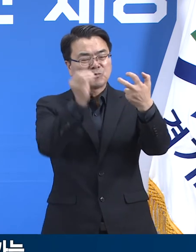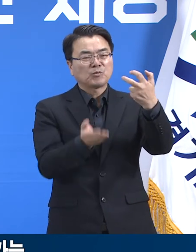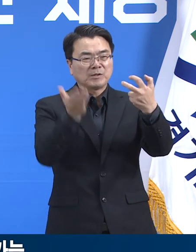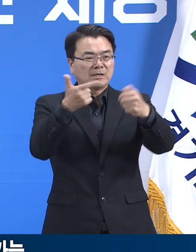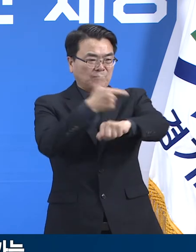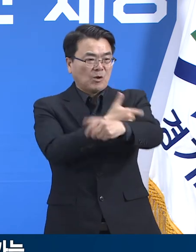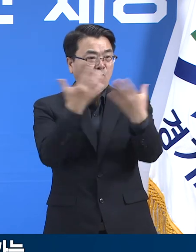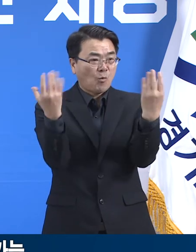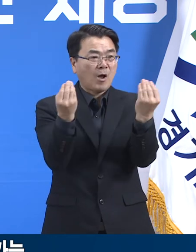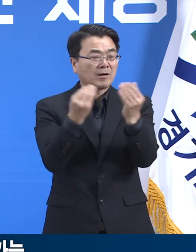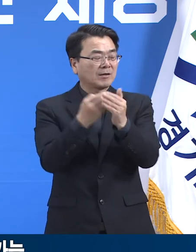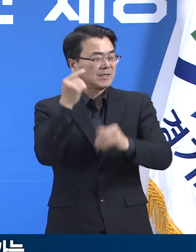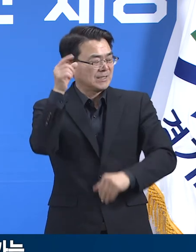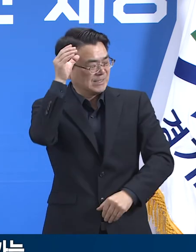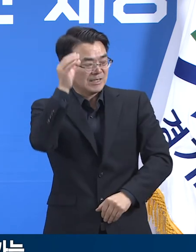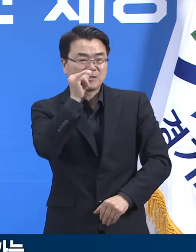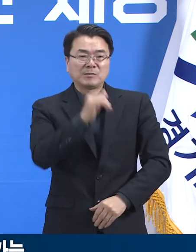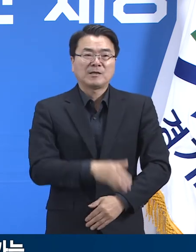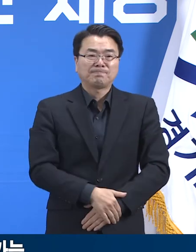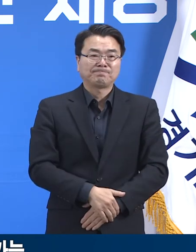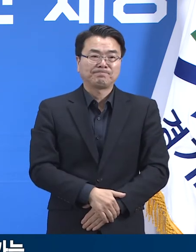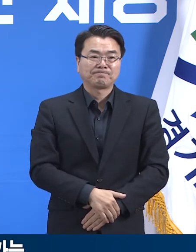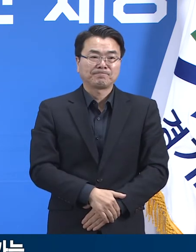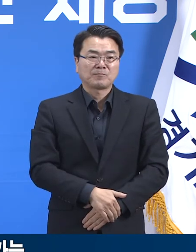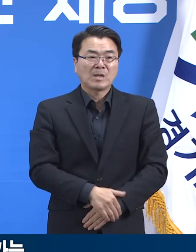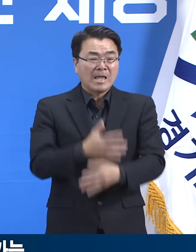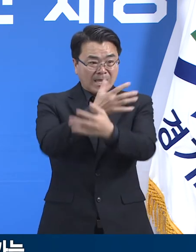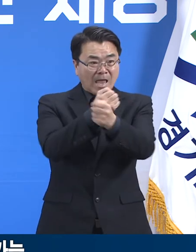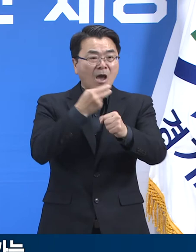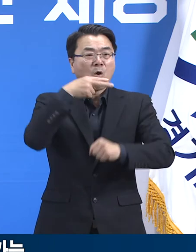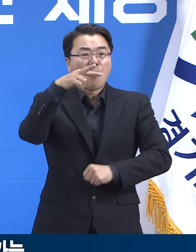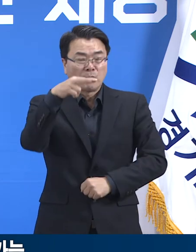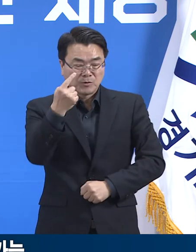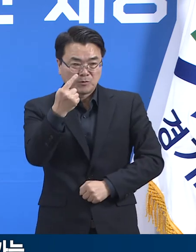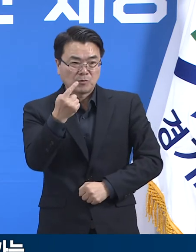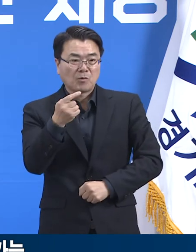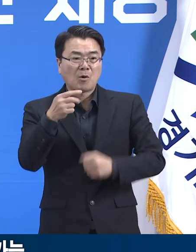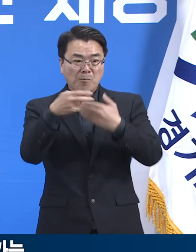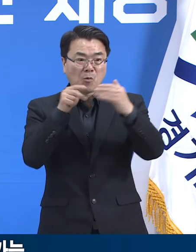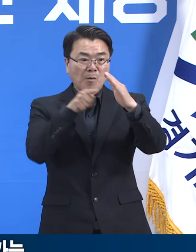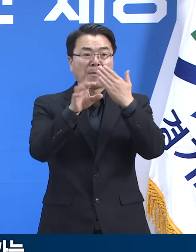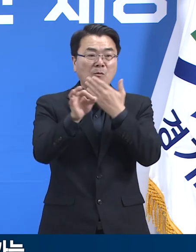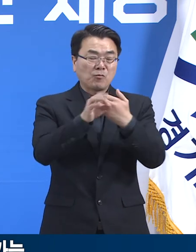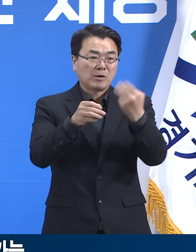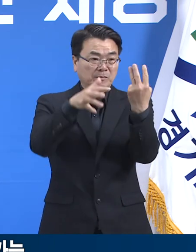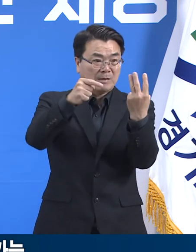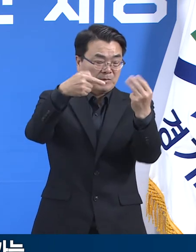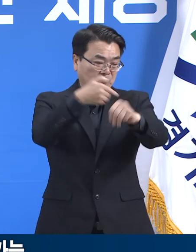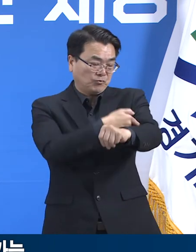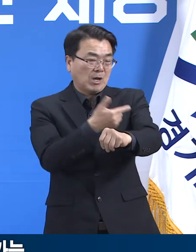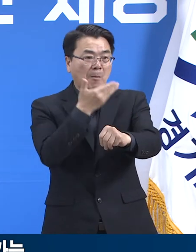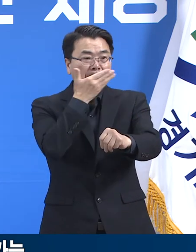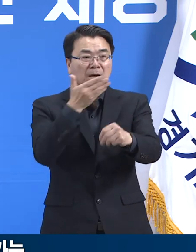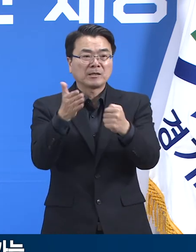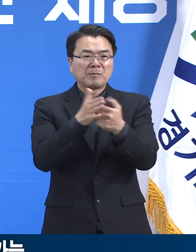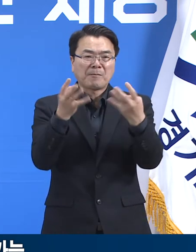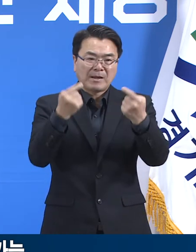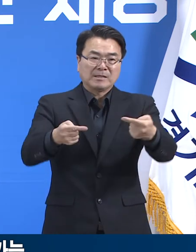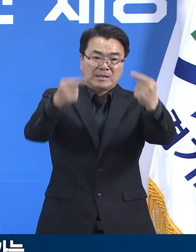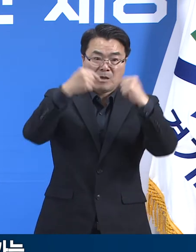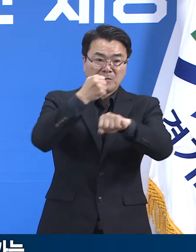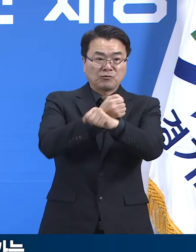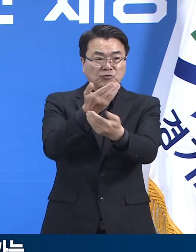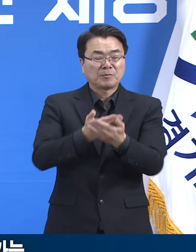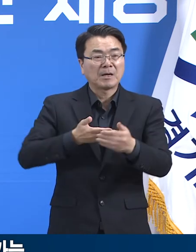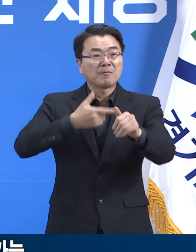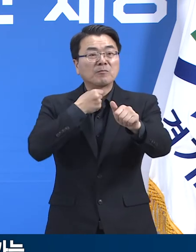경우 사전 예약도 없이 오류기간을 방문하여 3차 접종을 하실 수 있으니 많은 참여를 바랍니다. 그리고